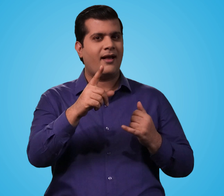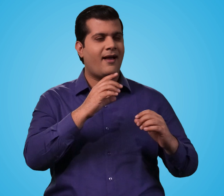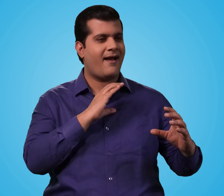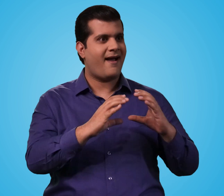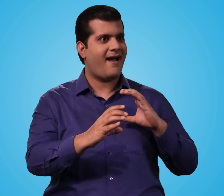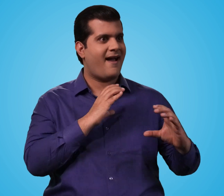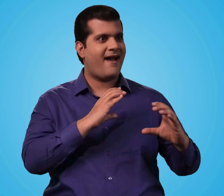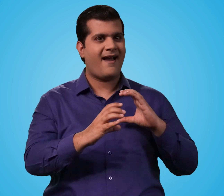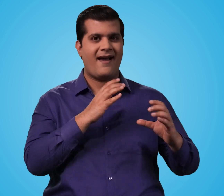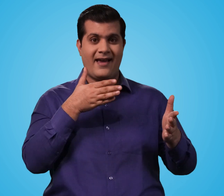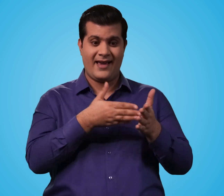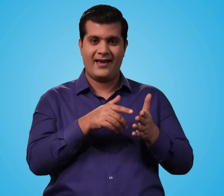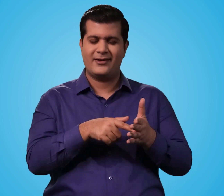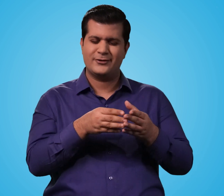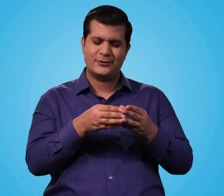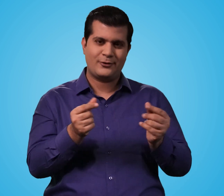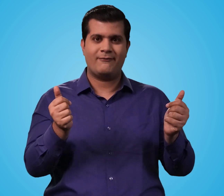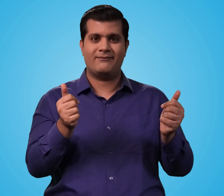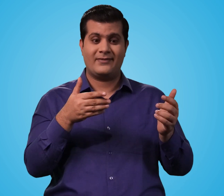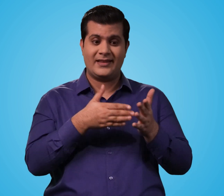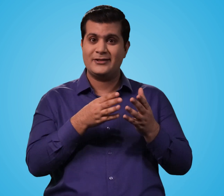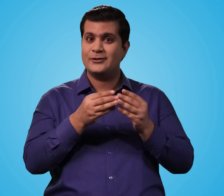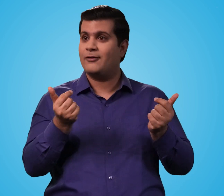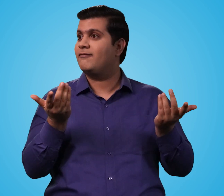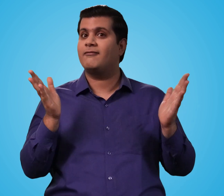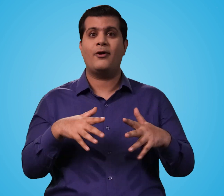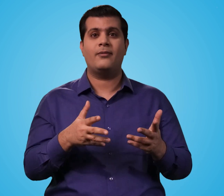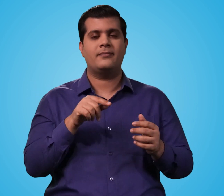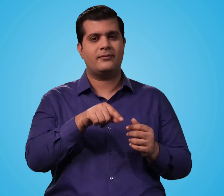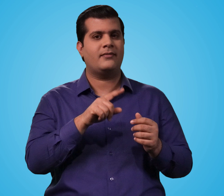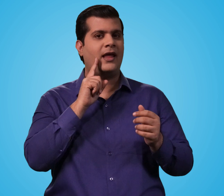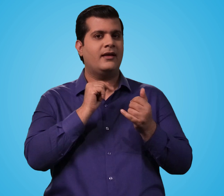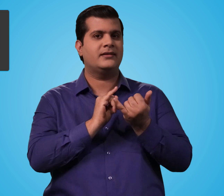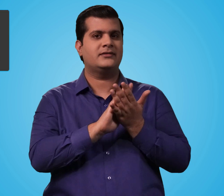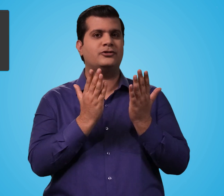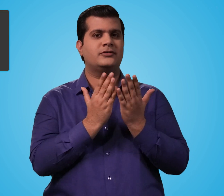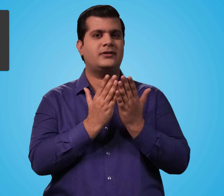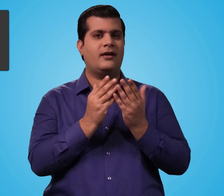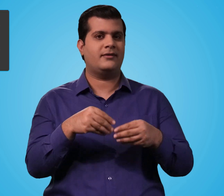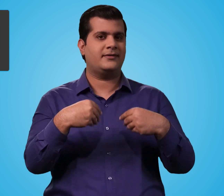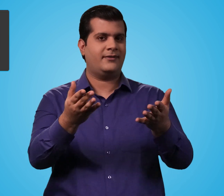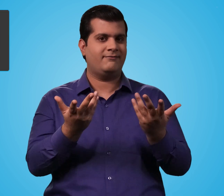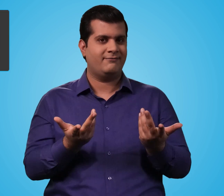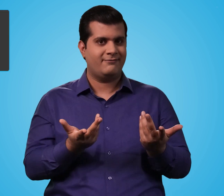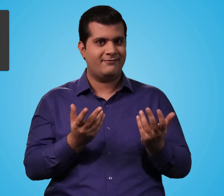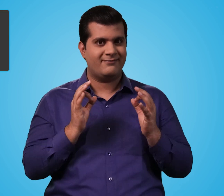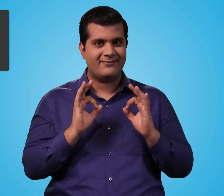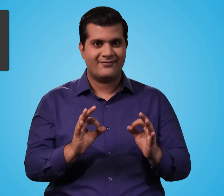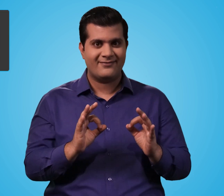आपको किसी कम्युनिकेशन गाप का सामना नहीं करना पड़ेगा ISH शिक्षा द्वारा कम्युनिकेशन गाप को खतम किया जा सकता है अद्बुत है